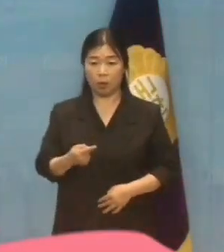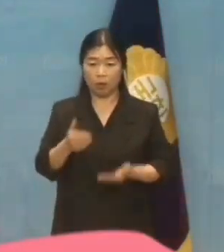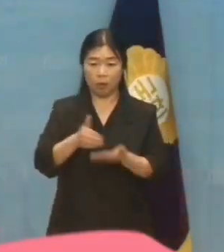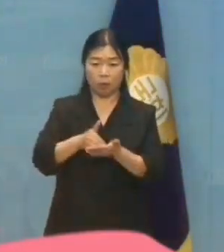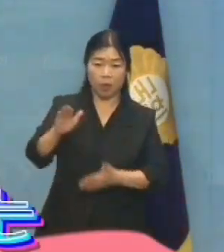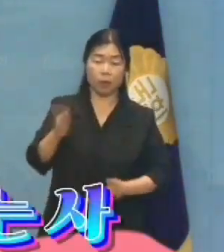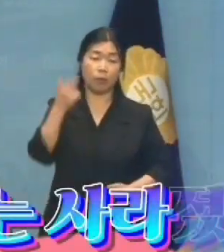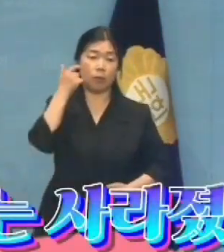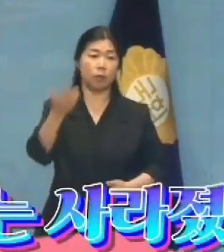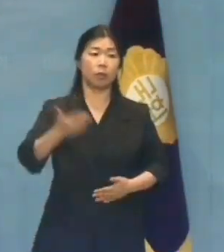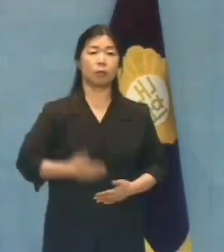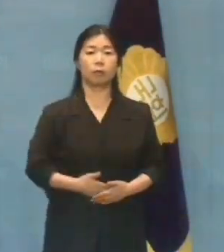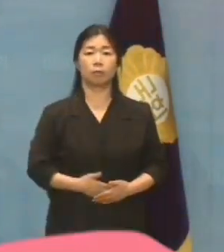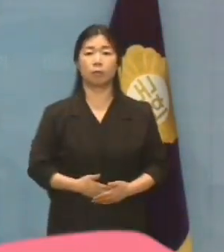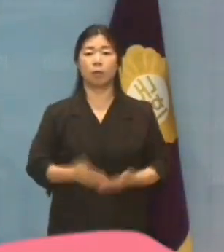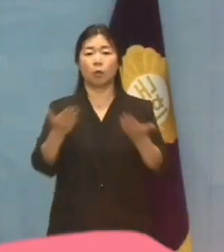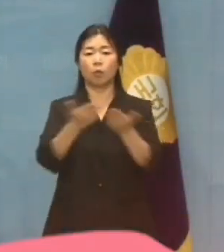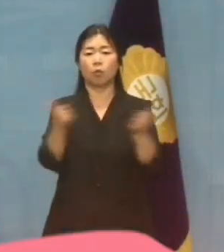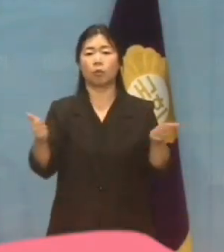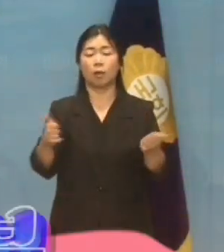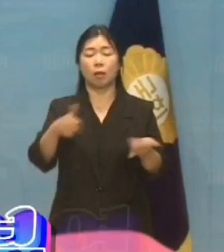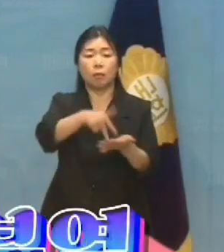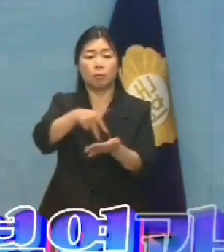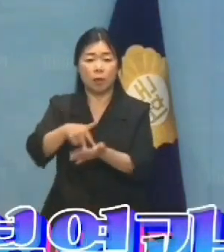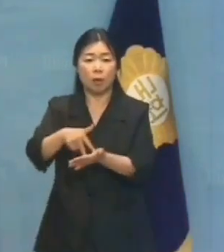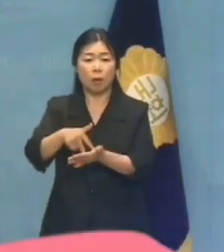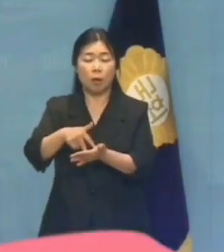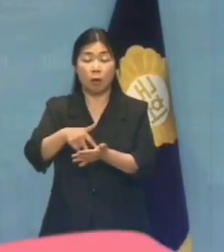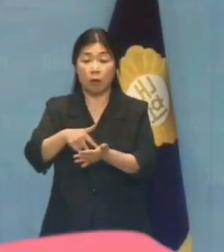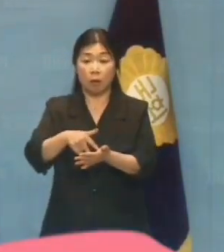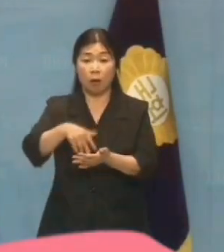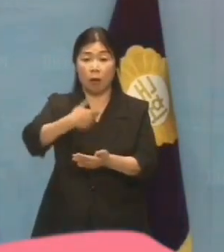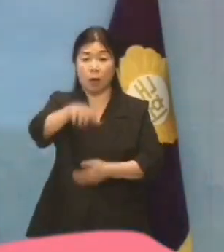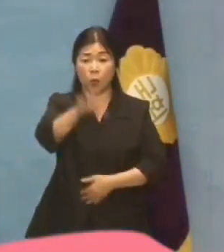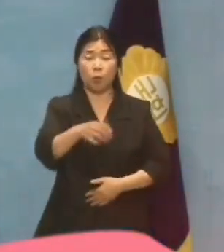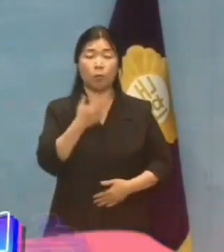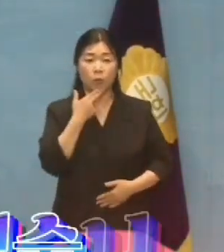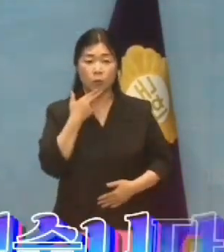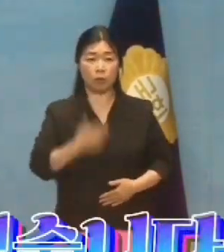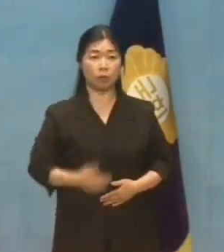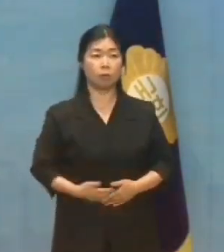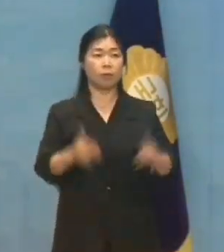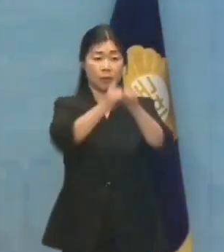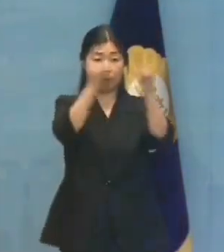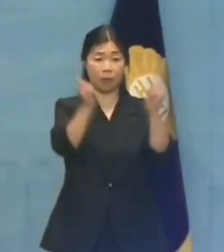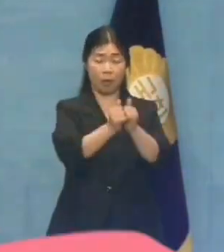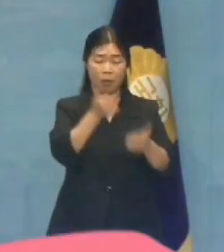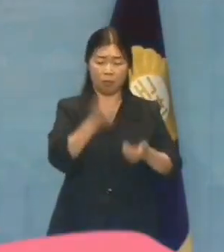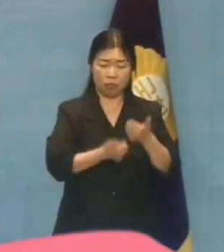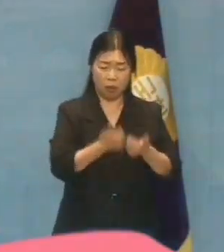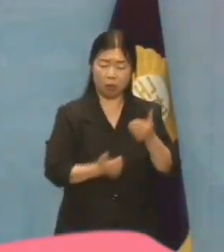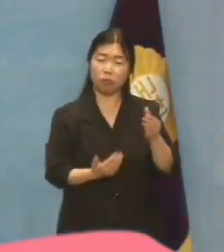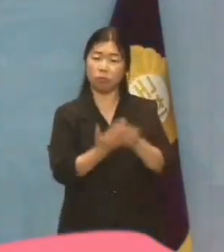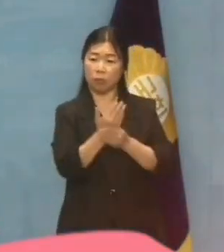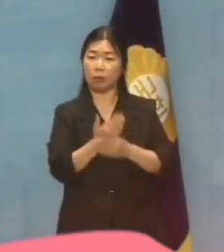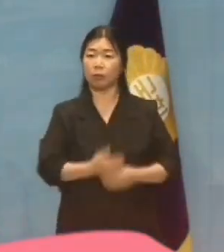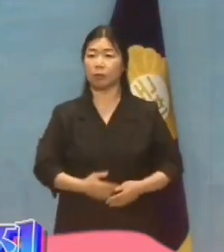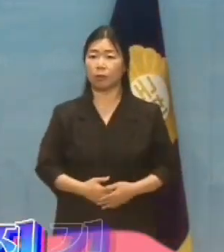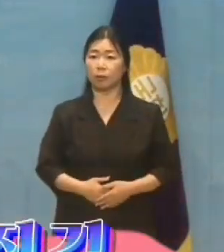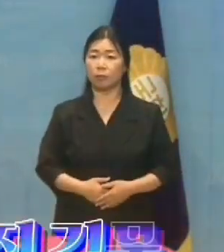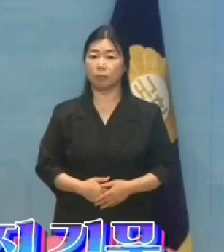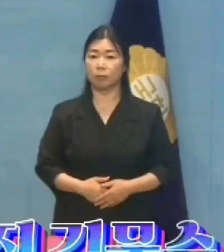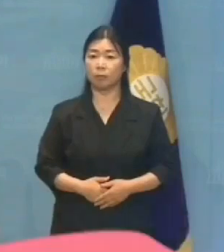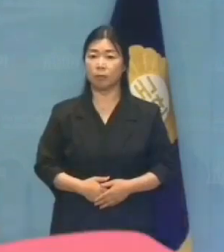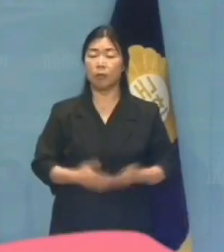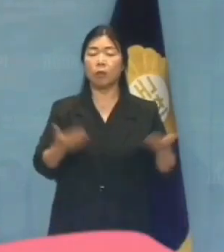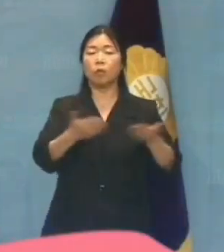노동자들이 설 자리는 사라졌고 우리 사회의 분열과 갈등만 커지고 있습니다. 왜곡된 노동관을